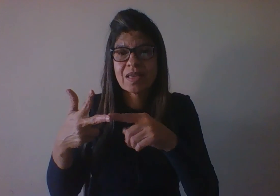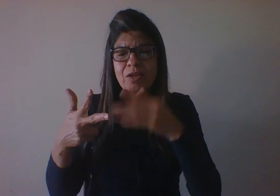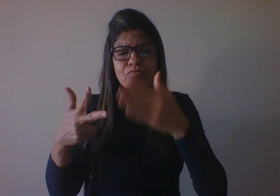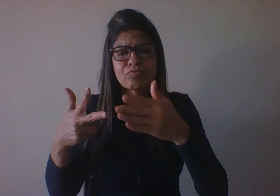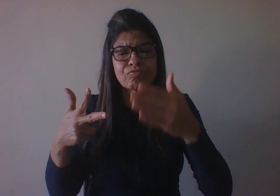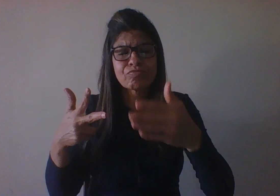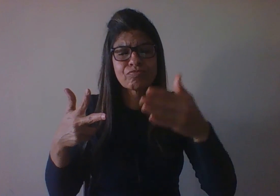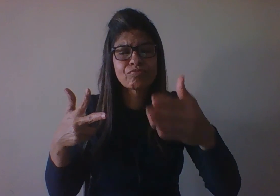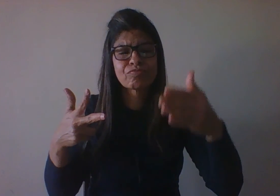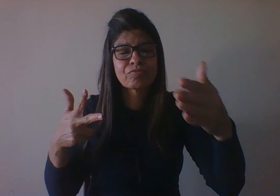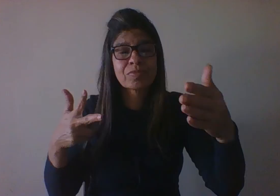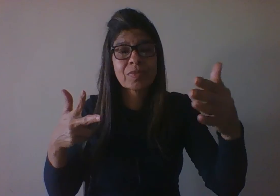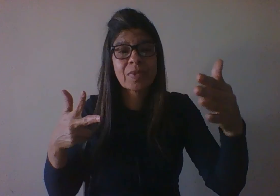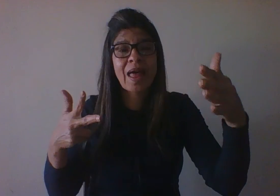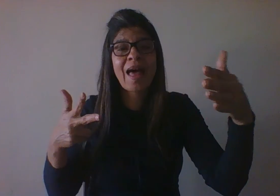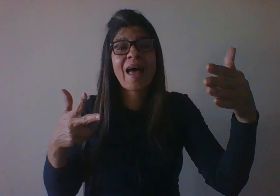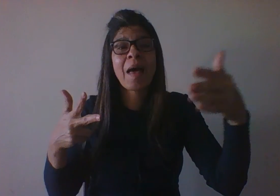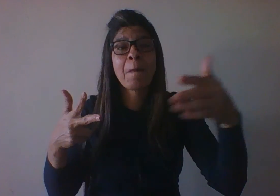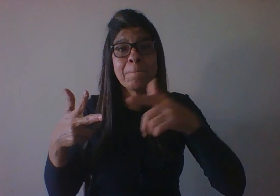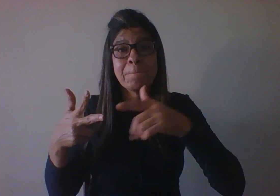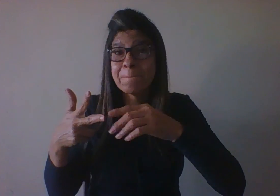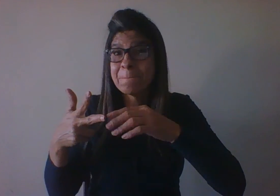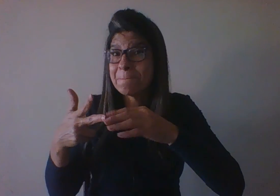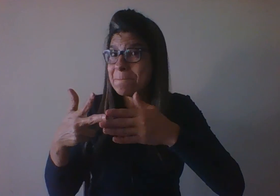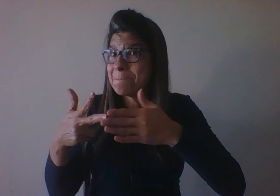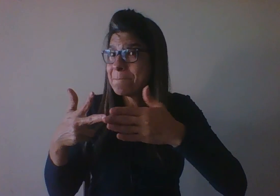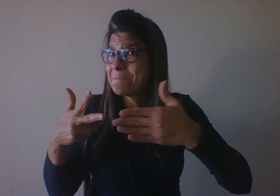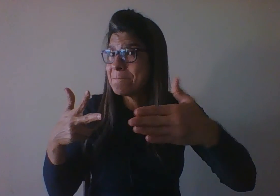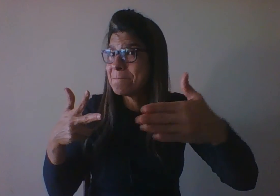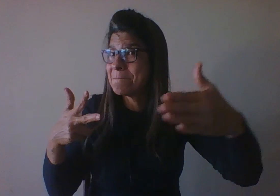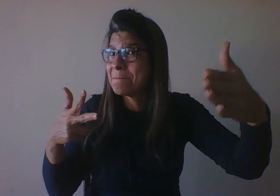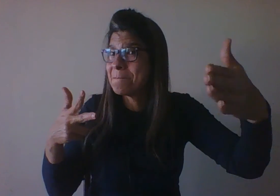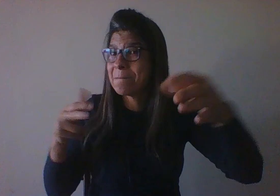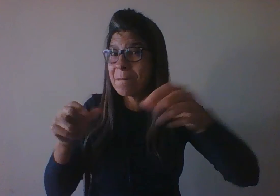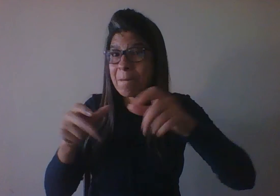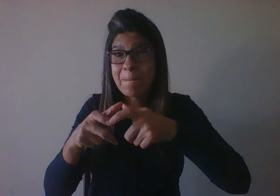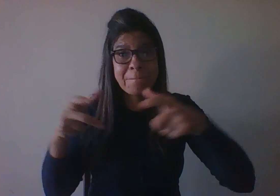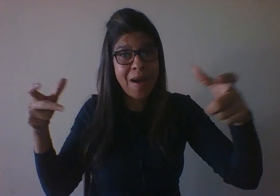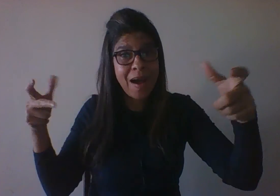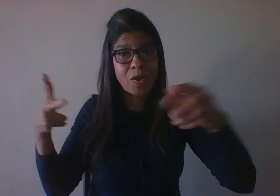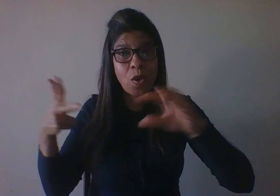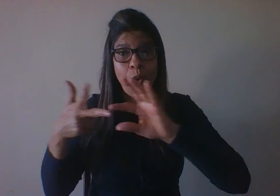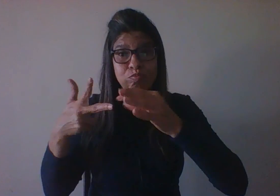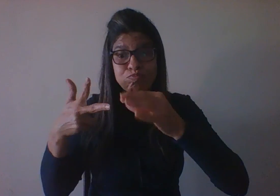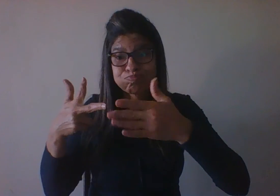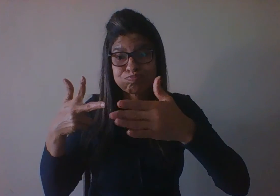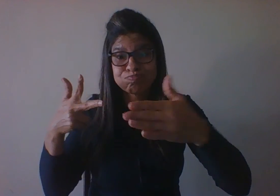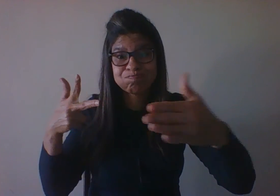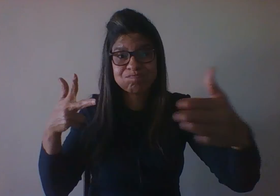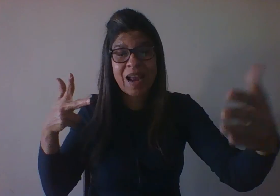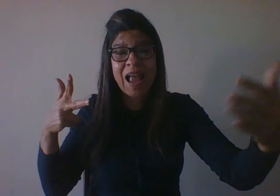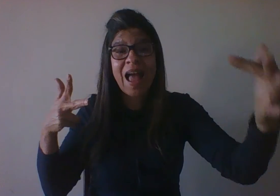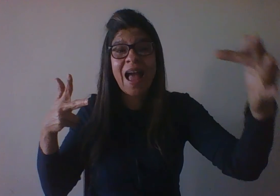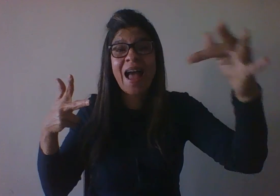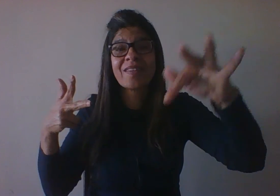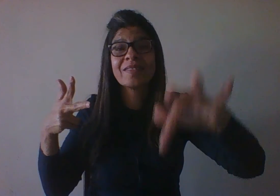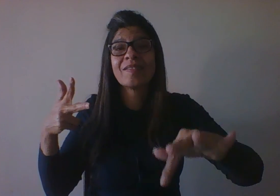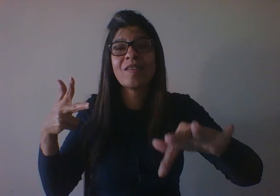mais amplo, mas que também contempla um desenvolvimento até o fim da vida. Então, o seu